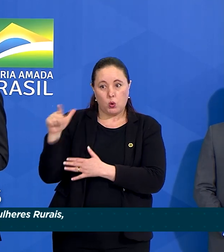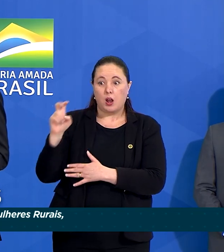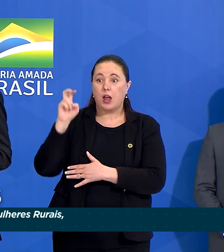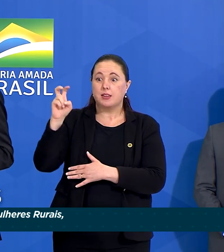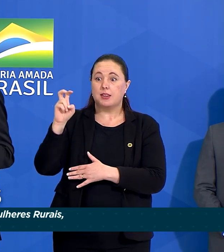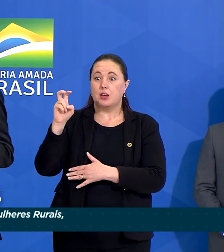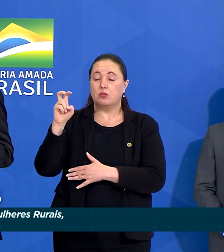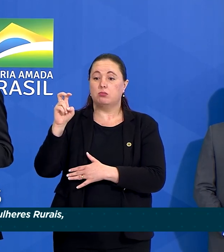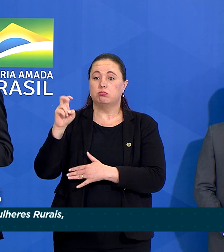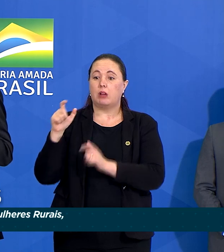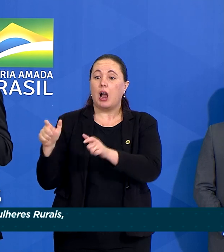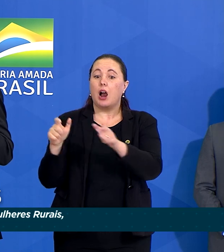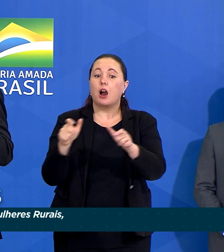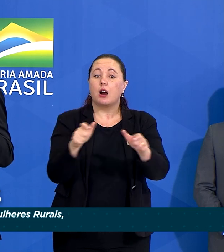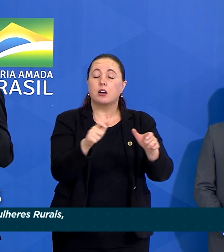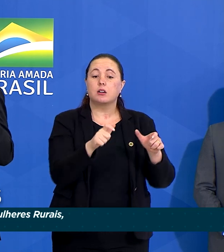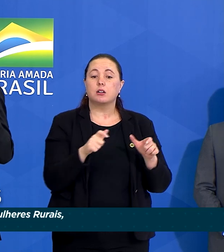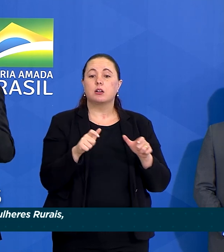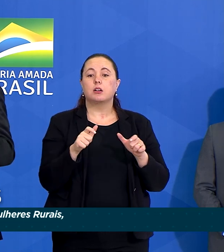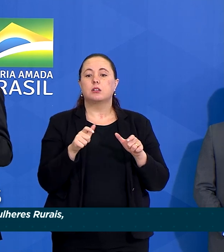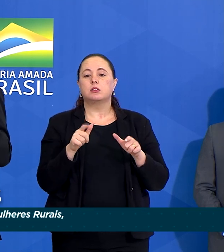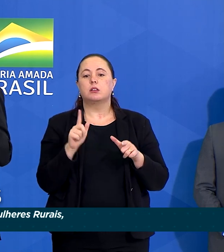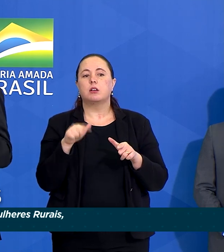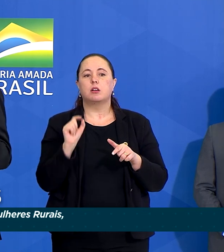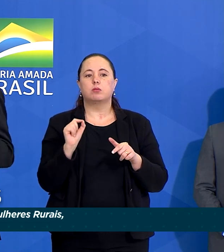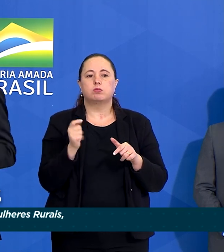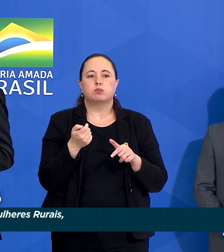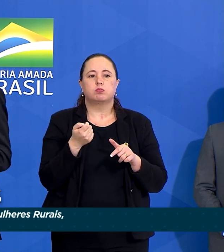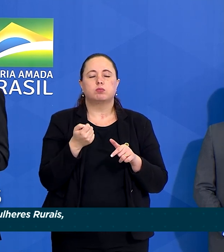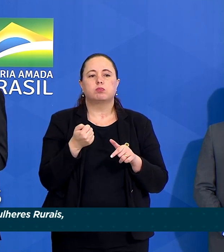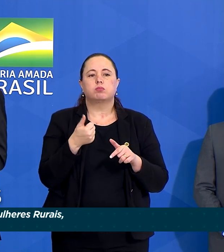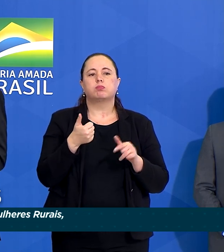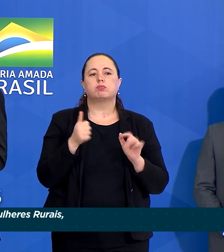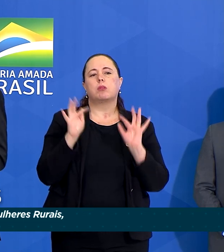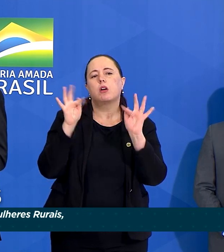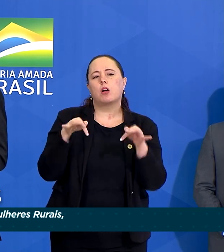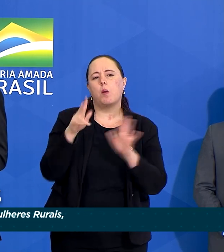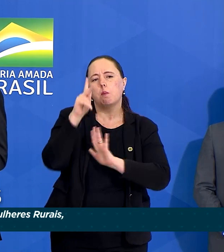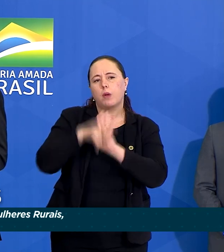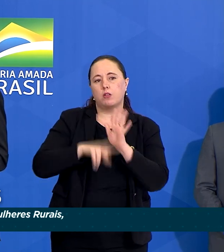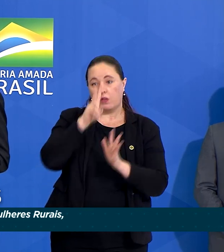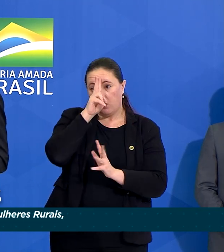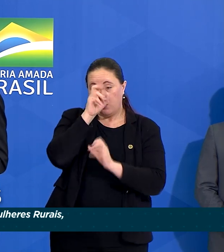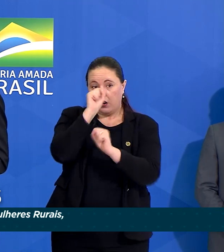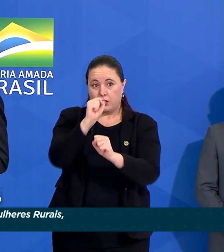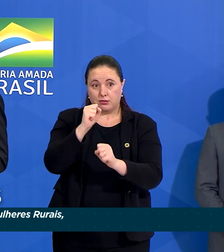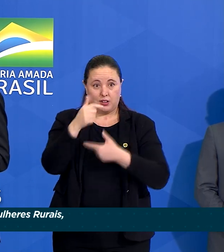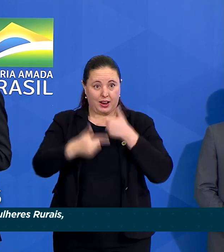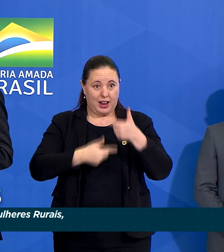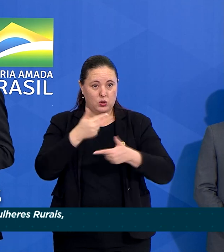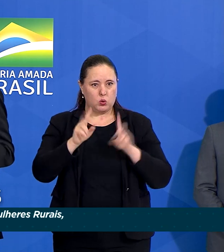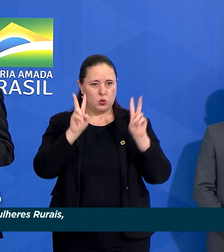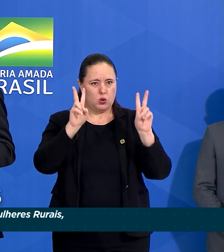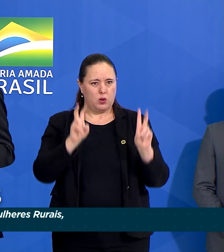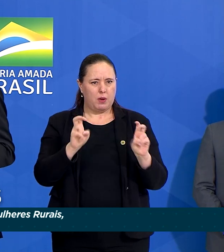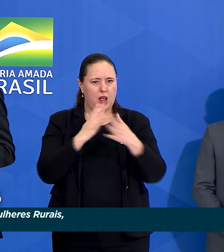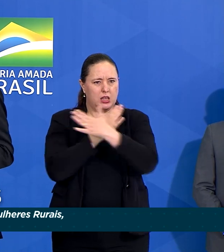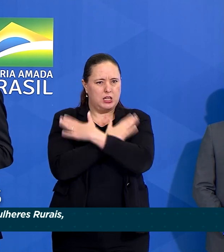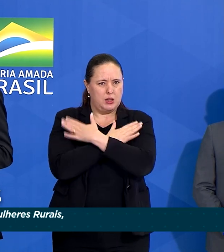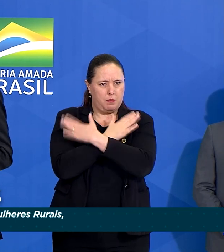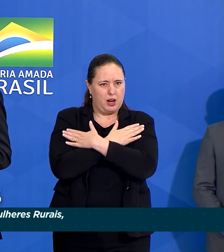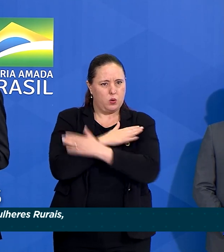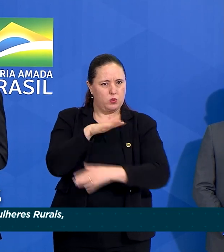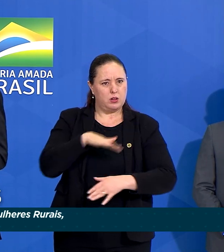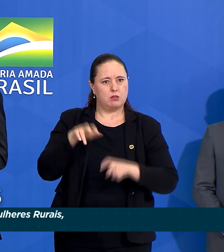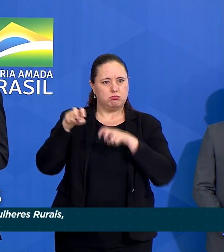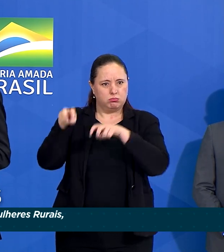agências de Nações Unidas, estão finalizando um projeto para fortalecer as fontes de emprego na agrícola